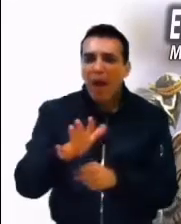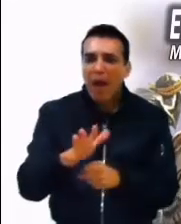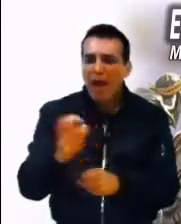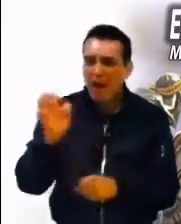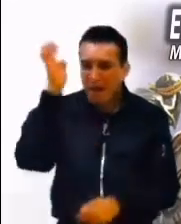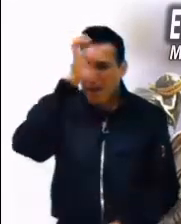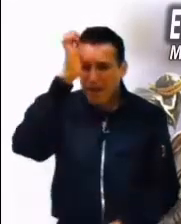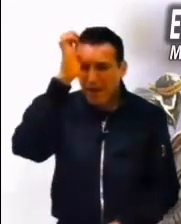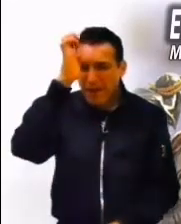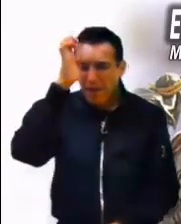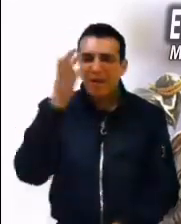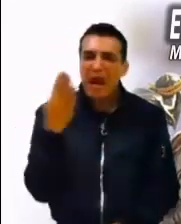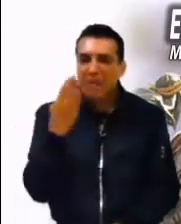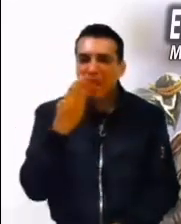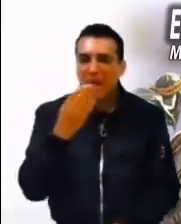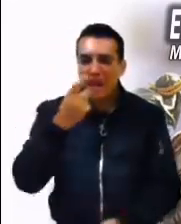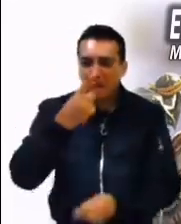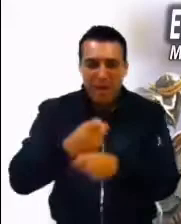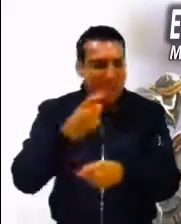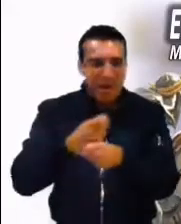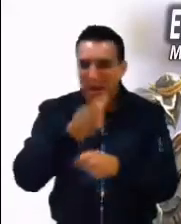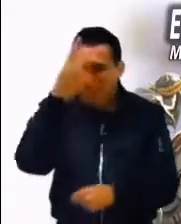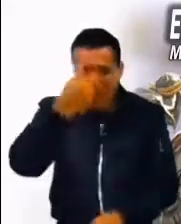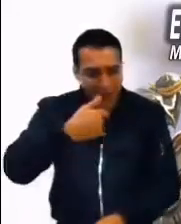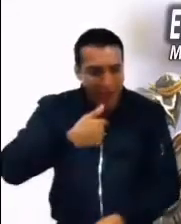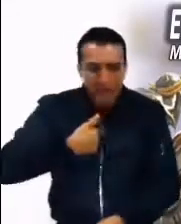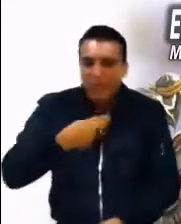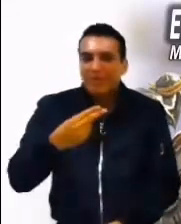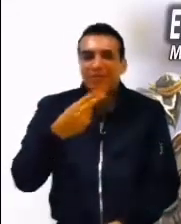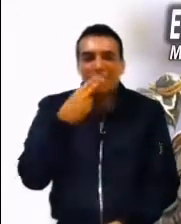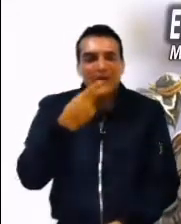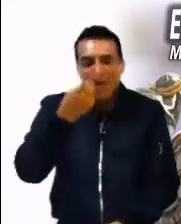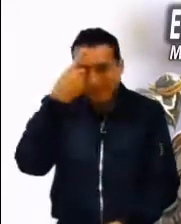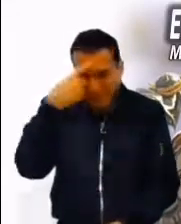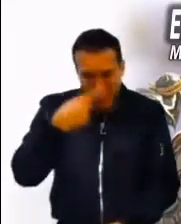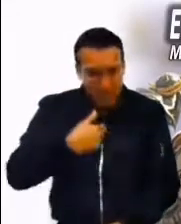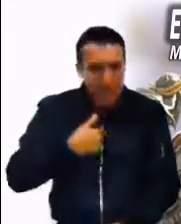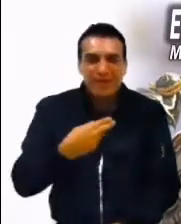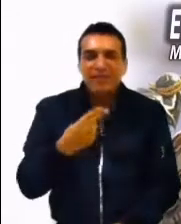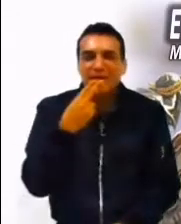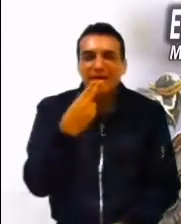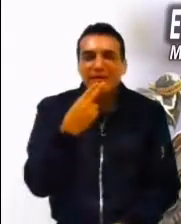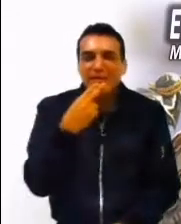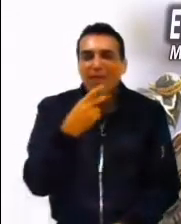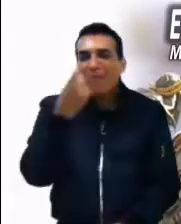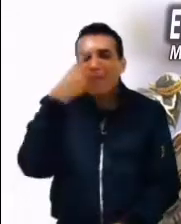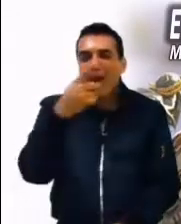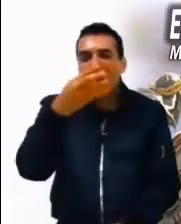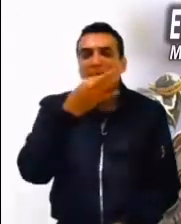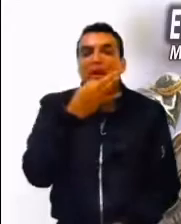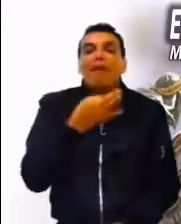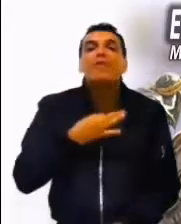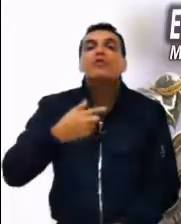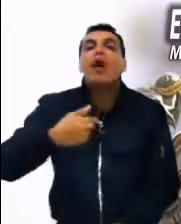primeramente y primordialmente a uno mismo, como un mensaje de salvación. Pedro